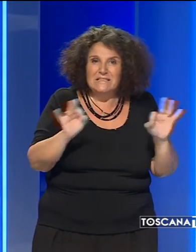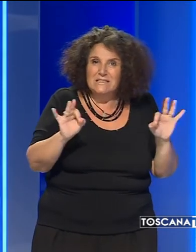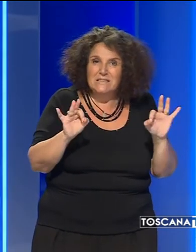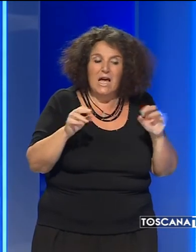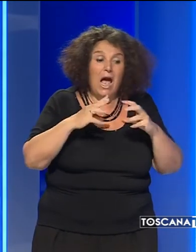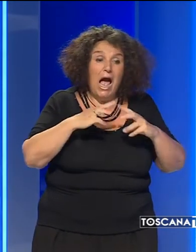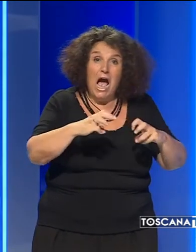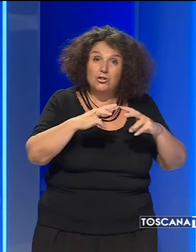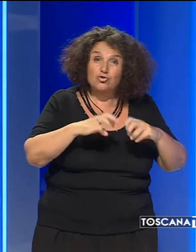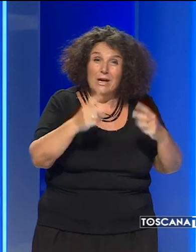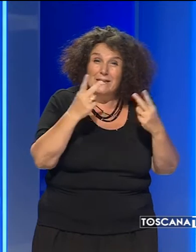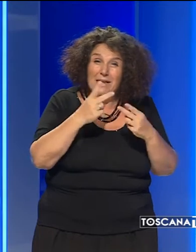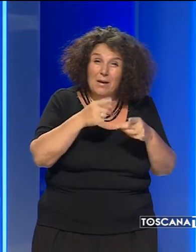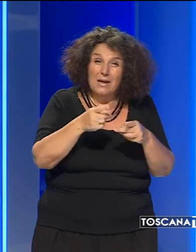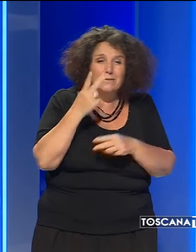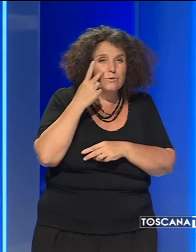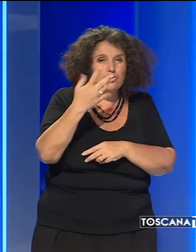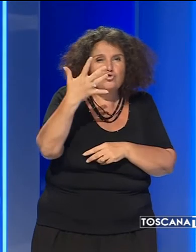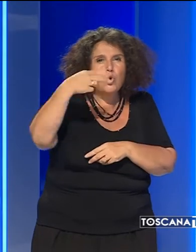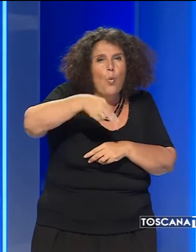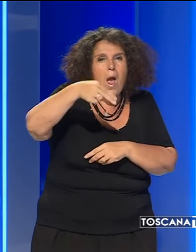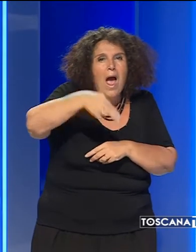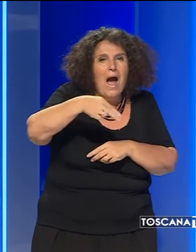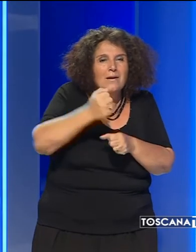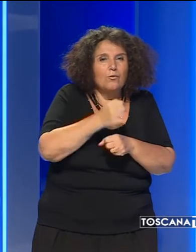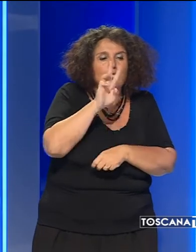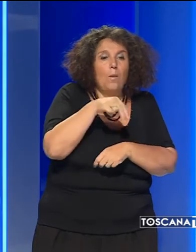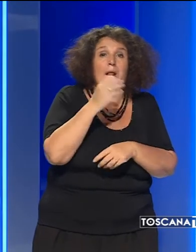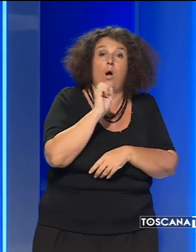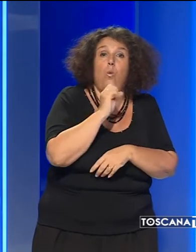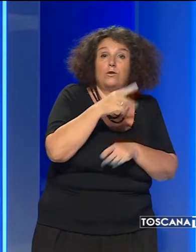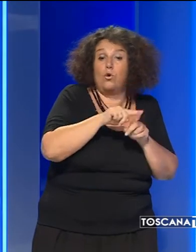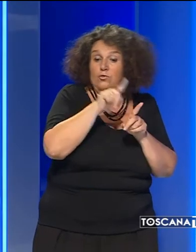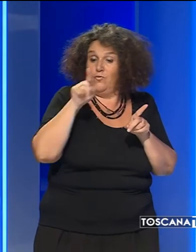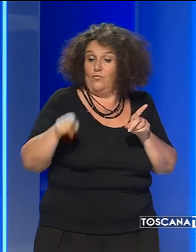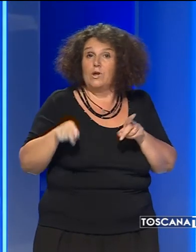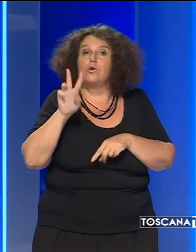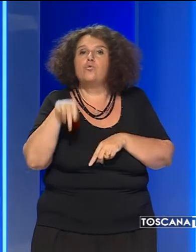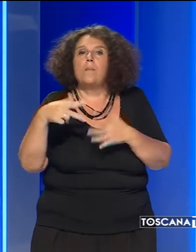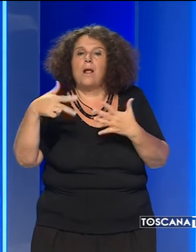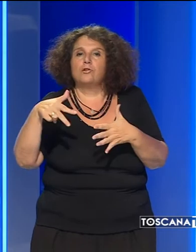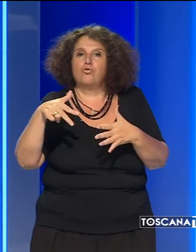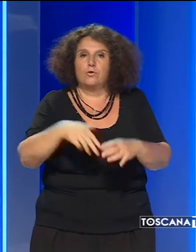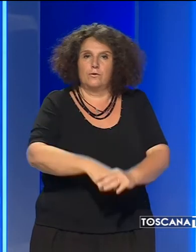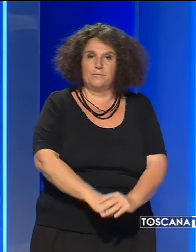accertamenti hanno riguardato cinque anni di attività dal 2014 al 2018.